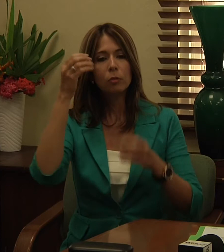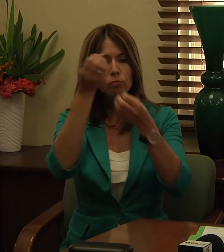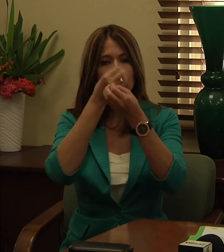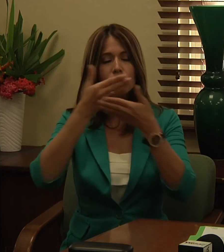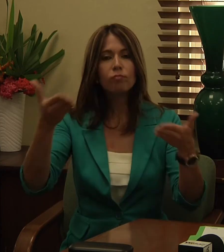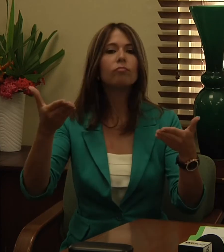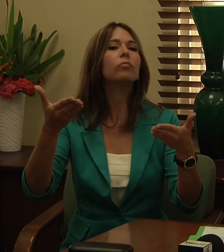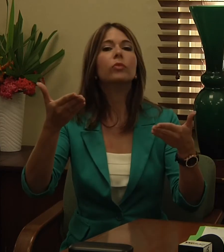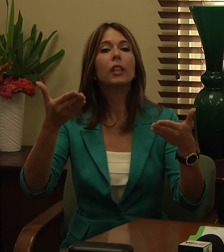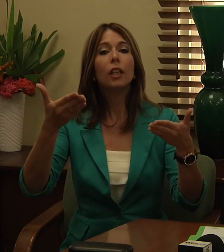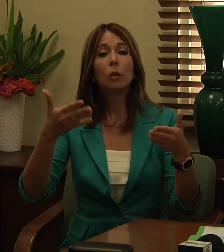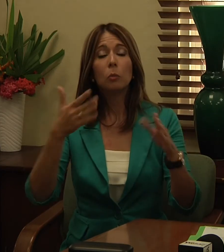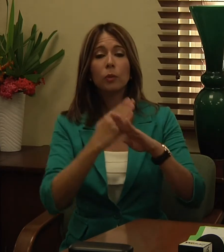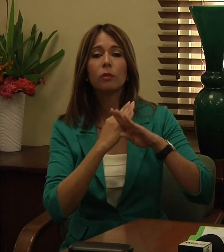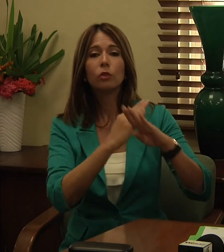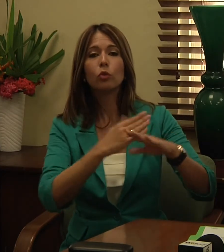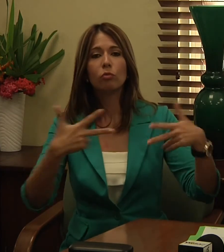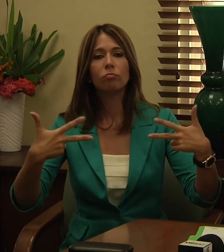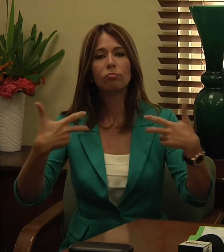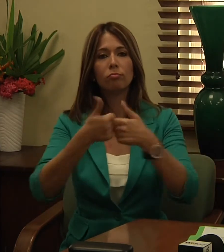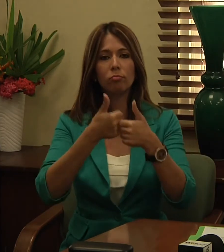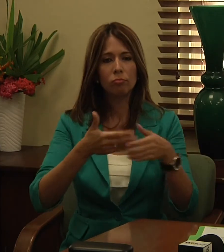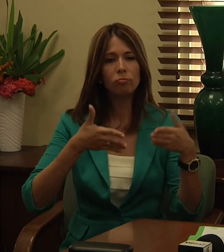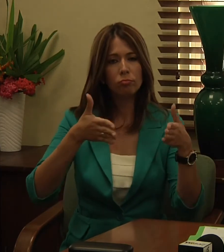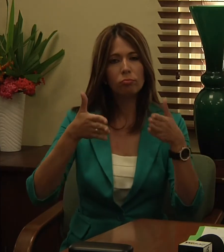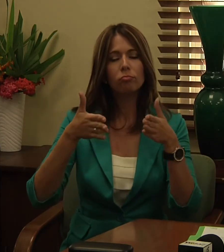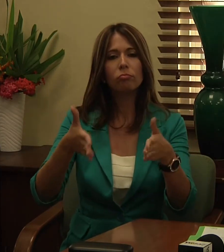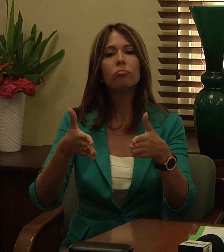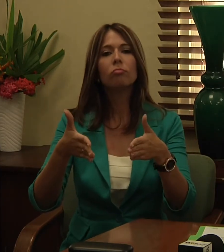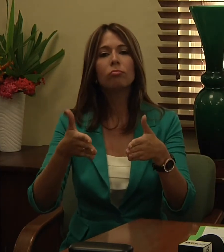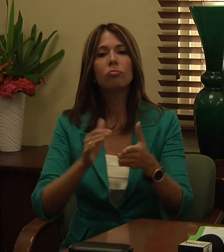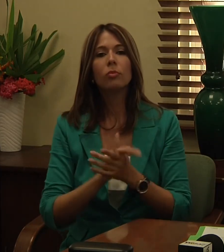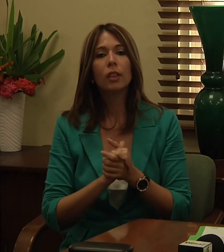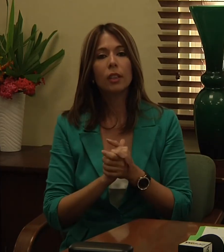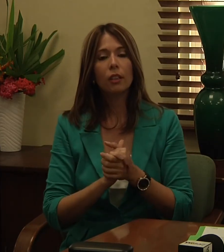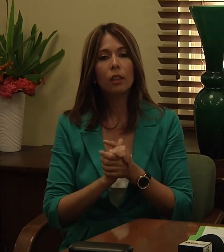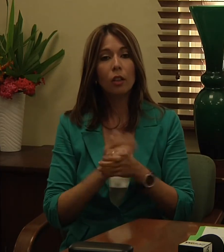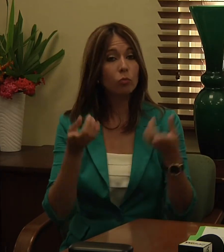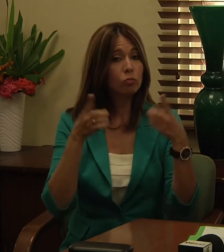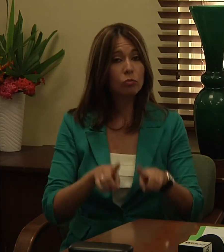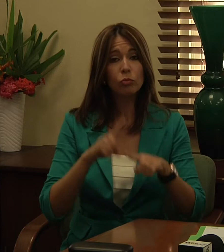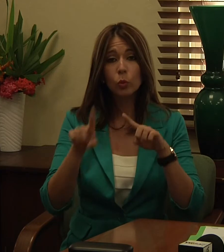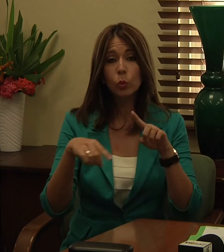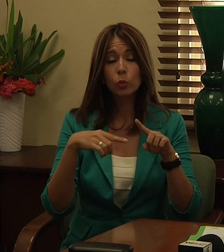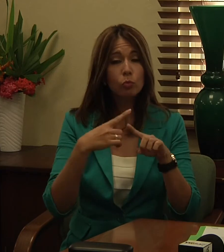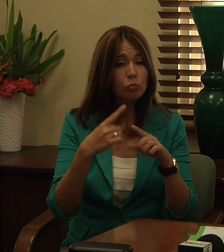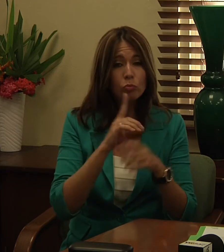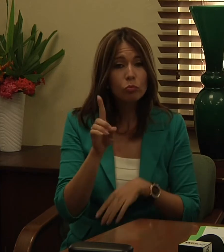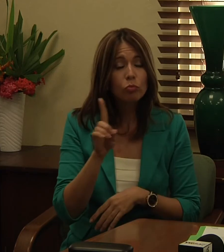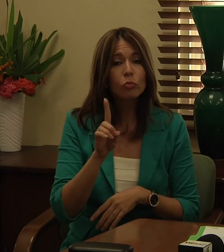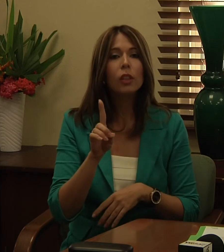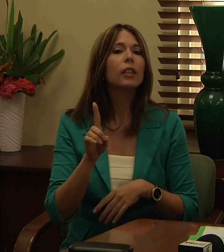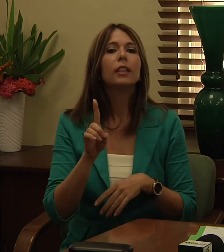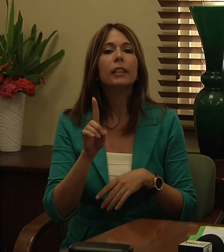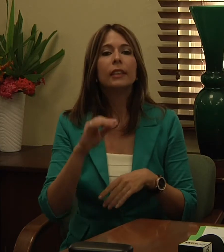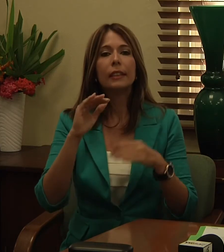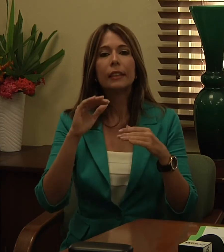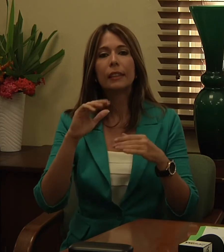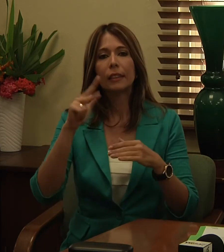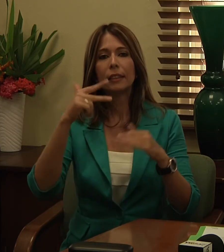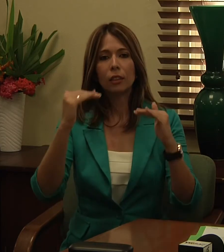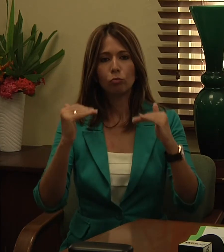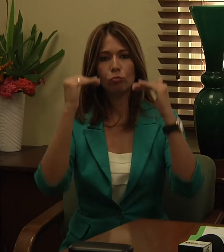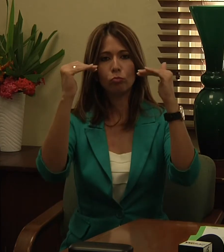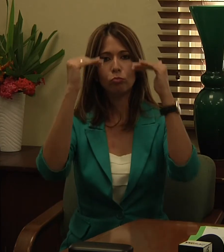la carretera y esto va a estar llevándose a cabo en el tercer piso del centro de estudiantes del recinto